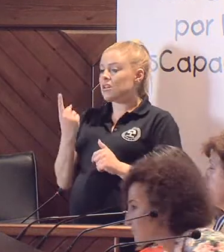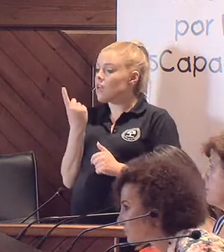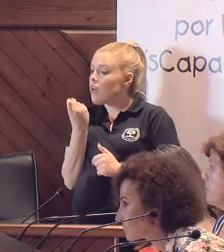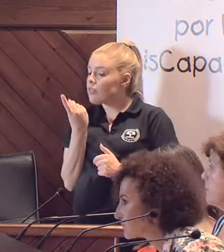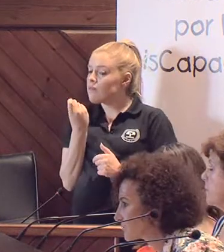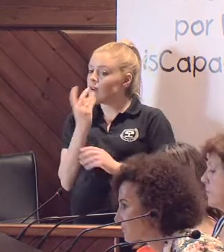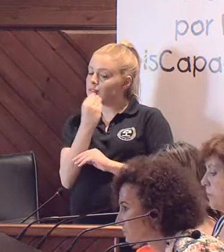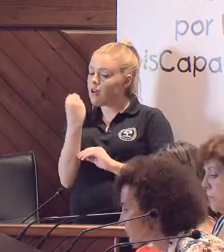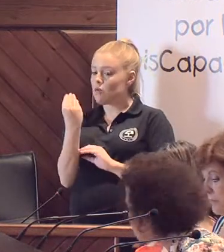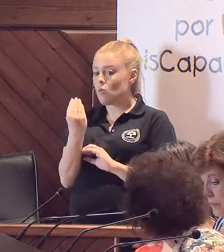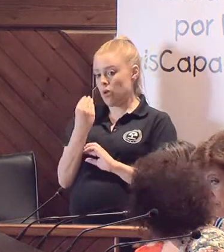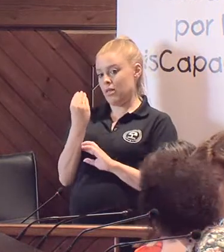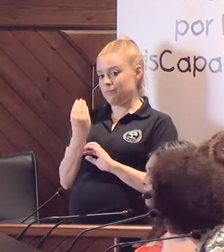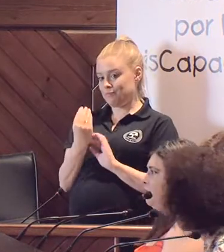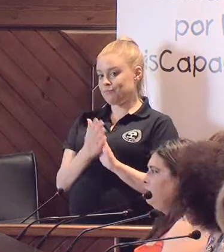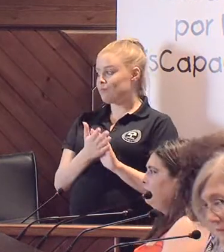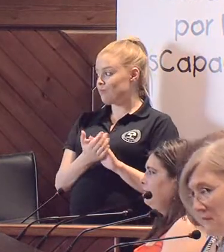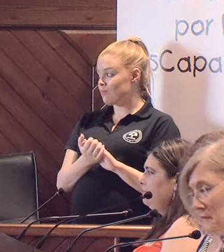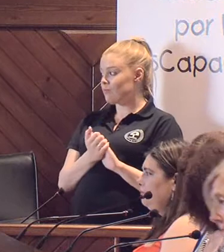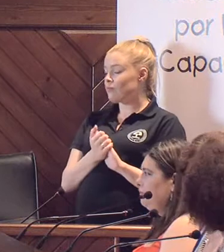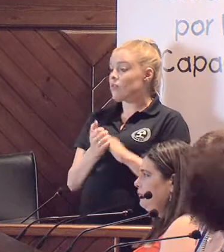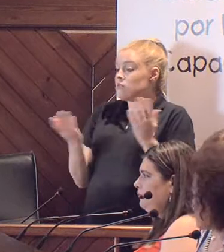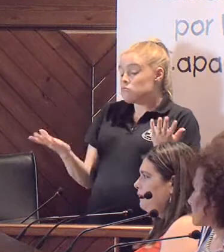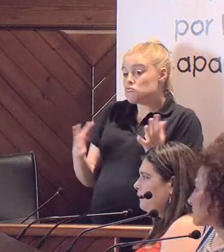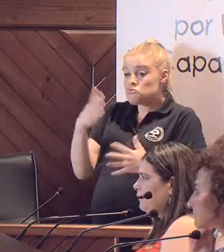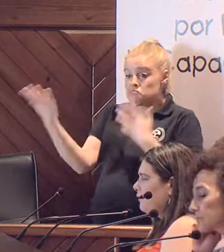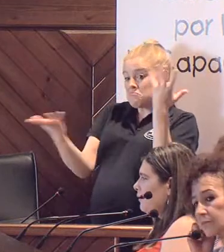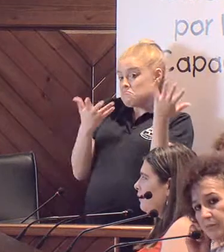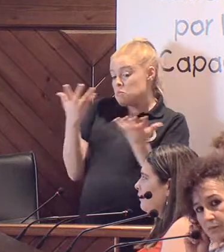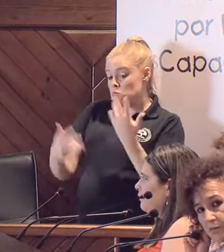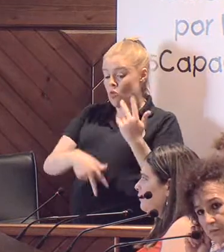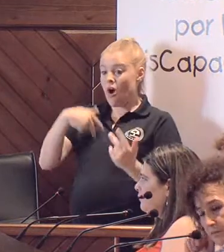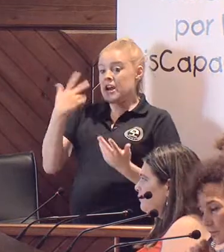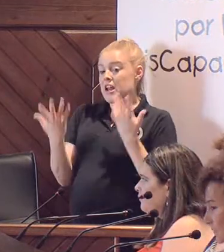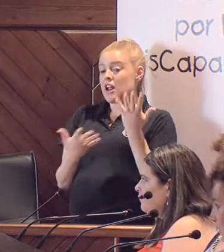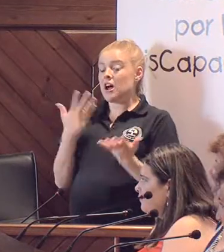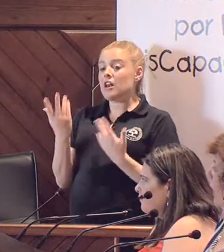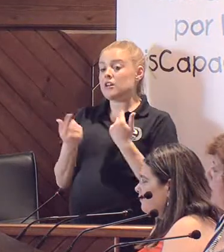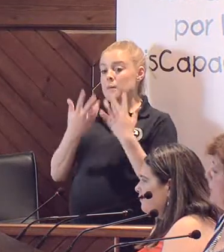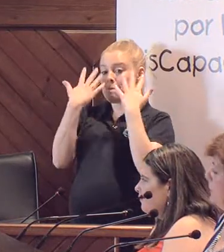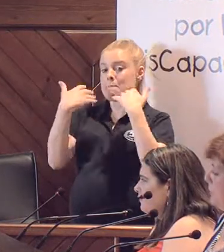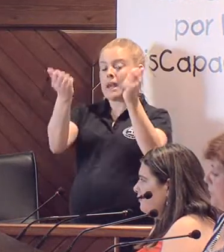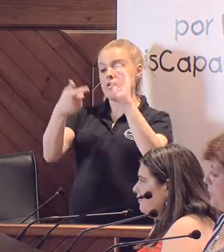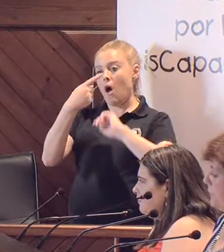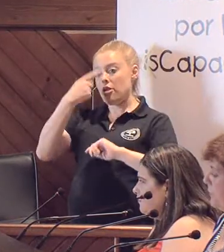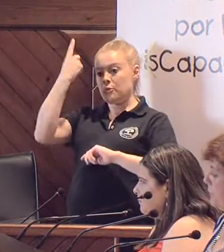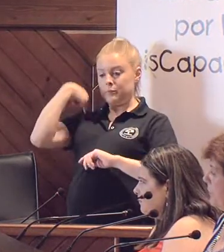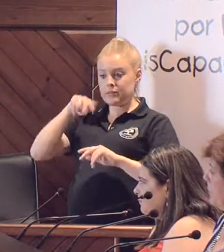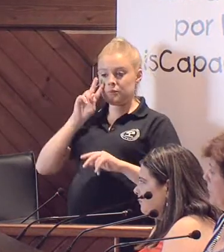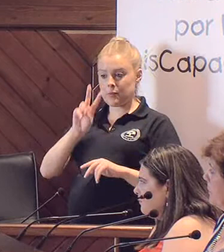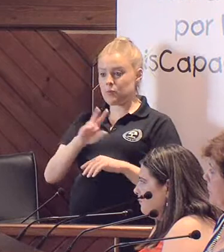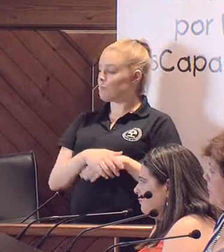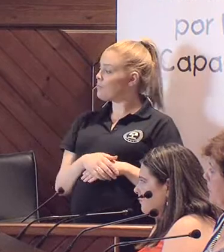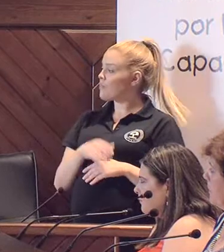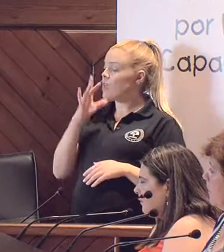necesitan cuidado, ¿vale? Y eso, a grosso modo, era un poco lo que vimos en el pleno anterior. Y ahora, pues,